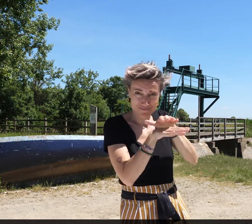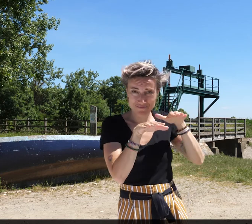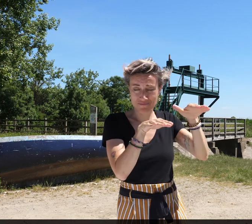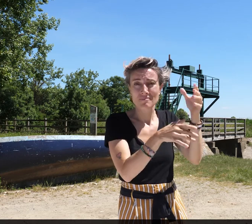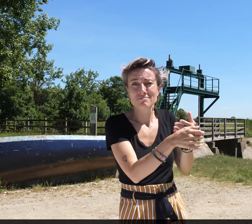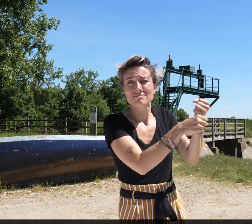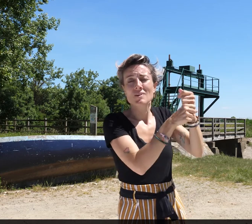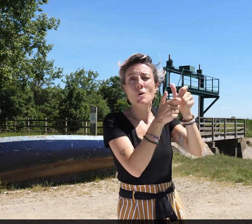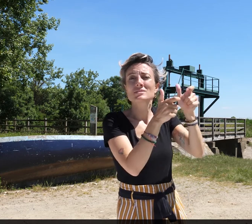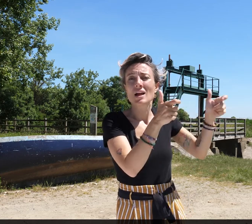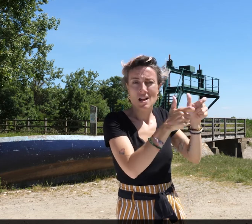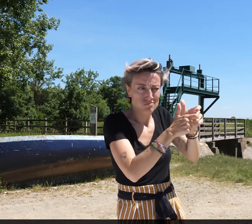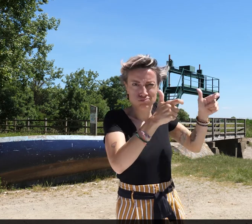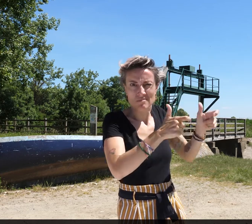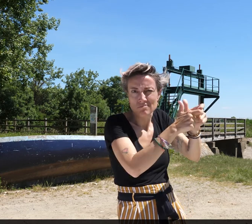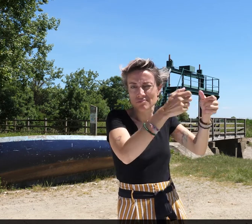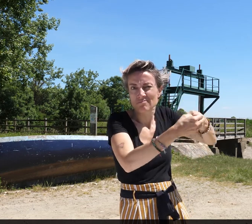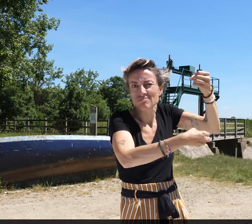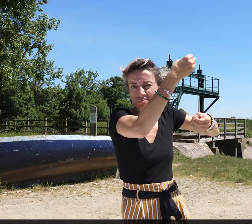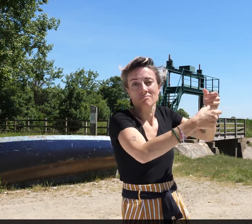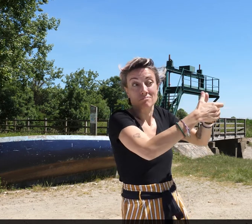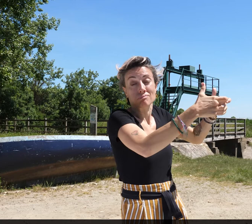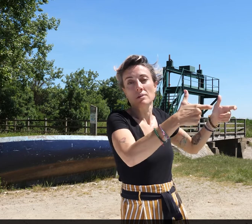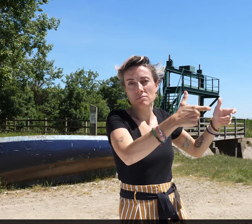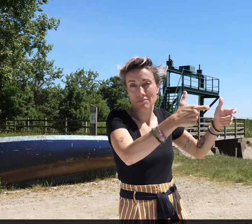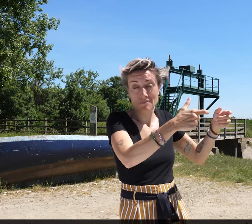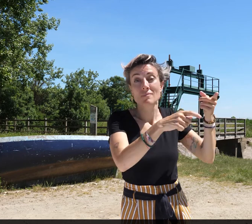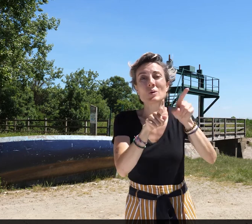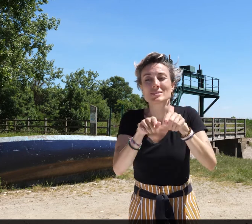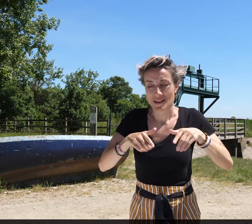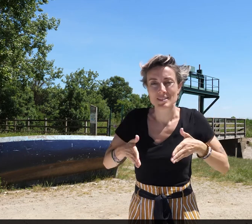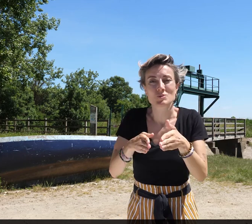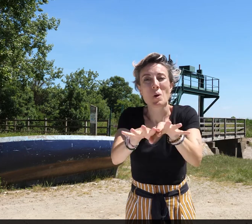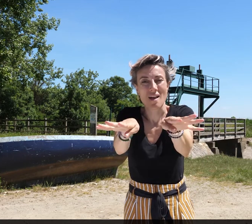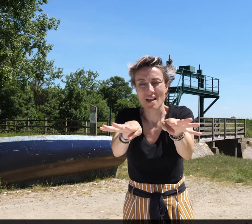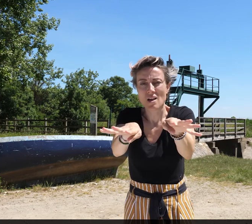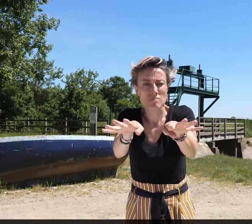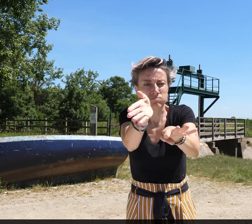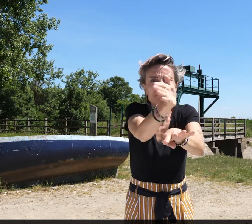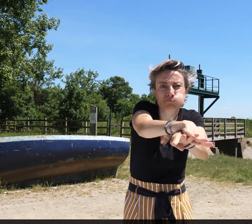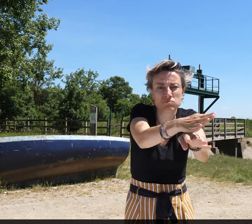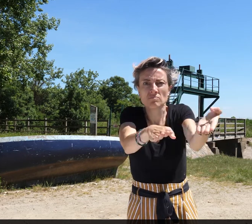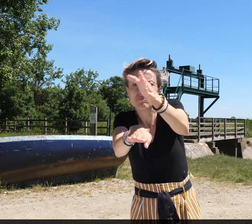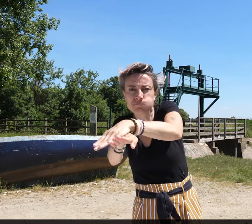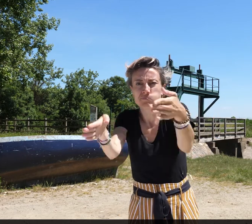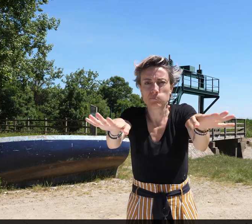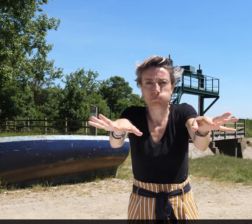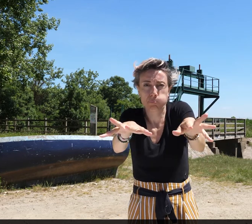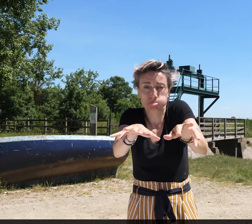en lien avec les aménagements industriels et les campagnes de comblement à Nantes, l'estuaire de la